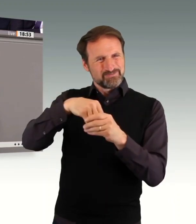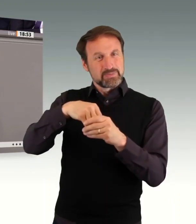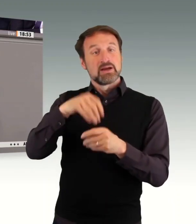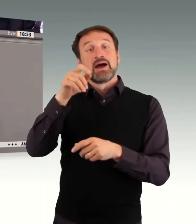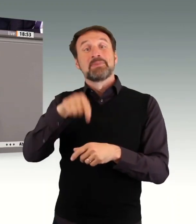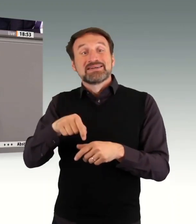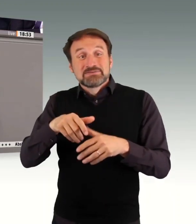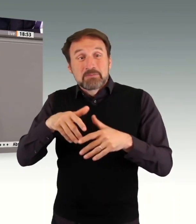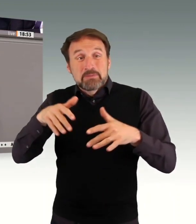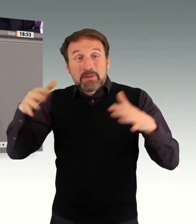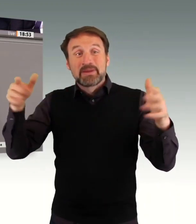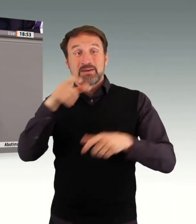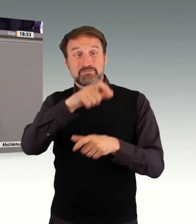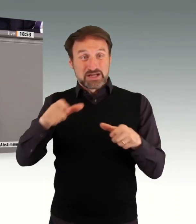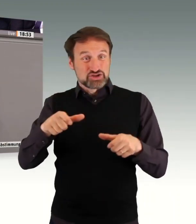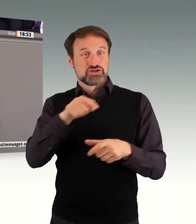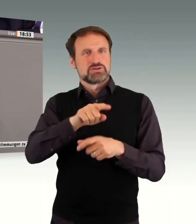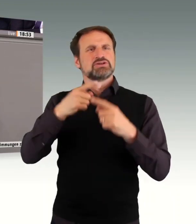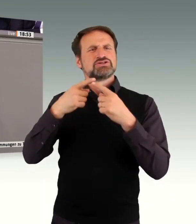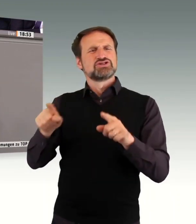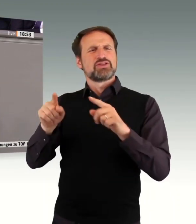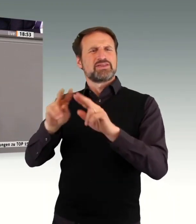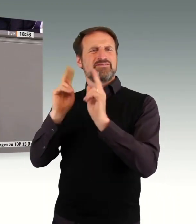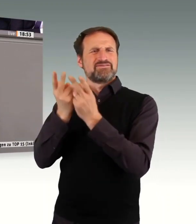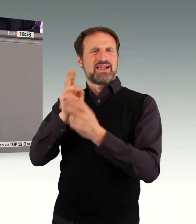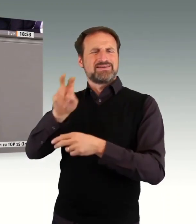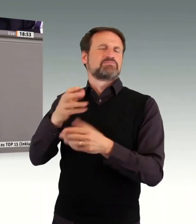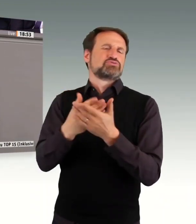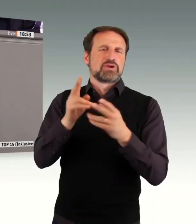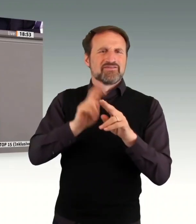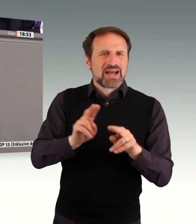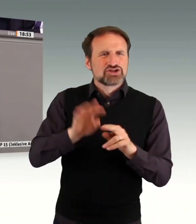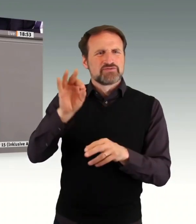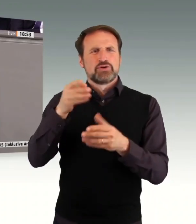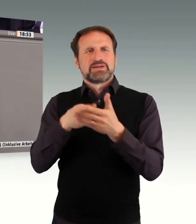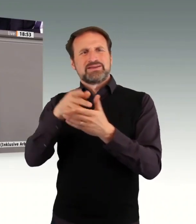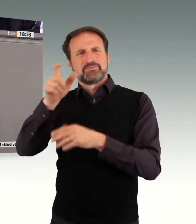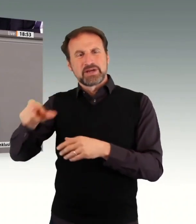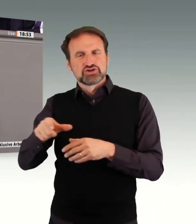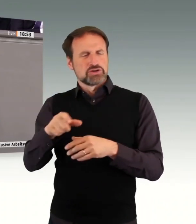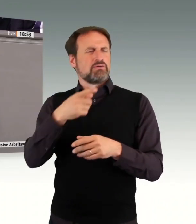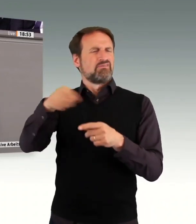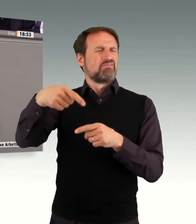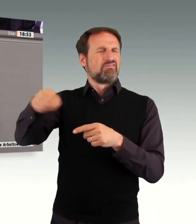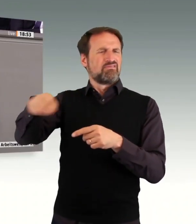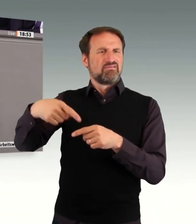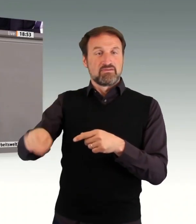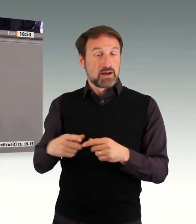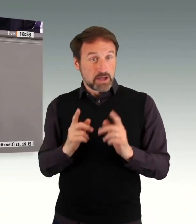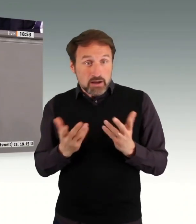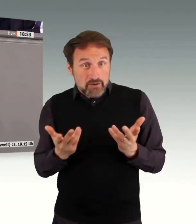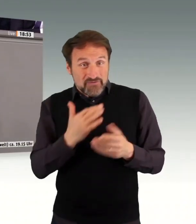natürlich möchte ich außerhalb der Werkstatt arbeiten. Aber bin ich denn einem Arbeitgeber zuzumuten.